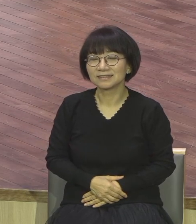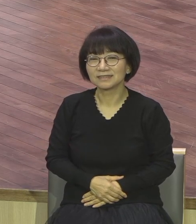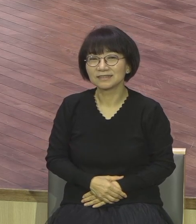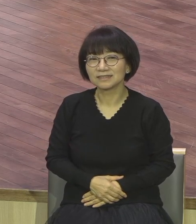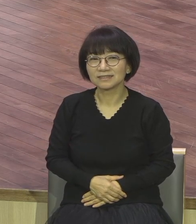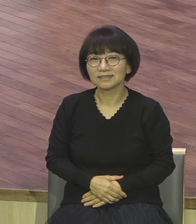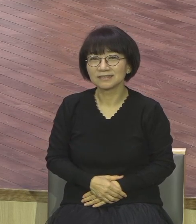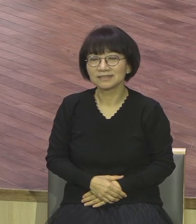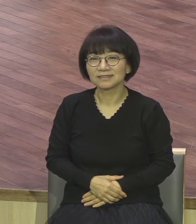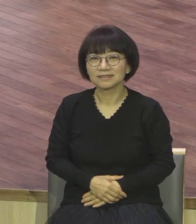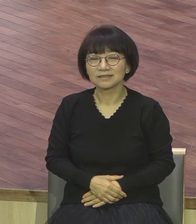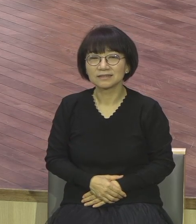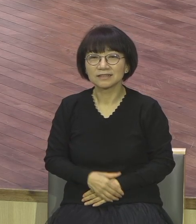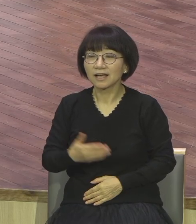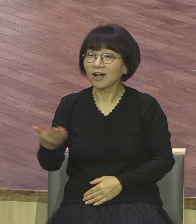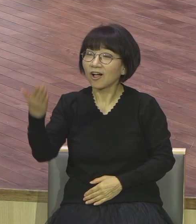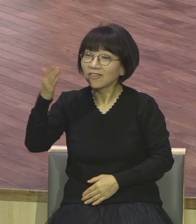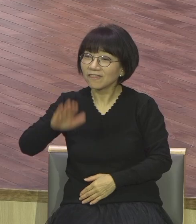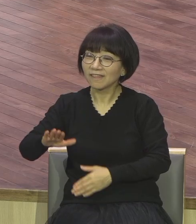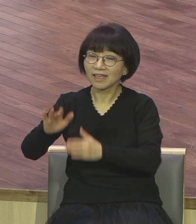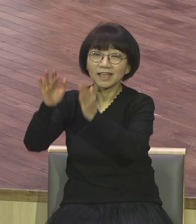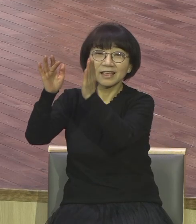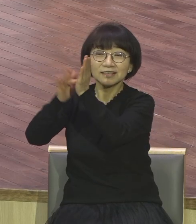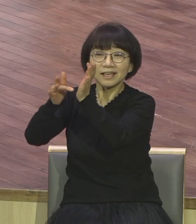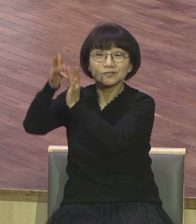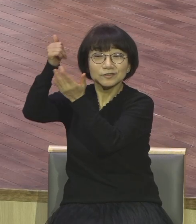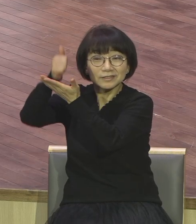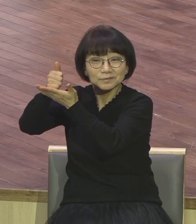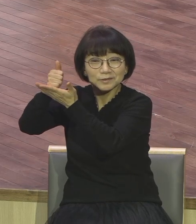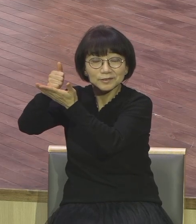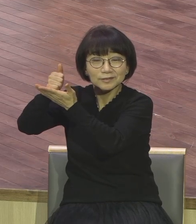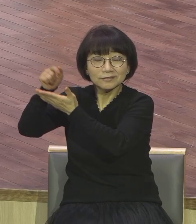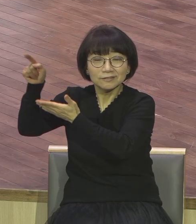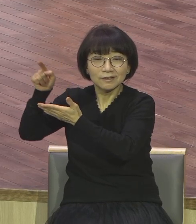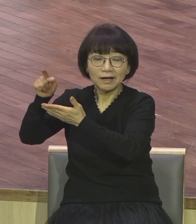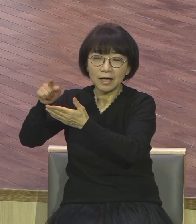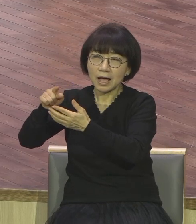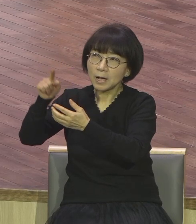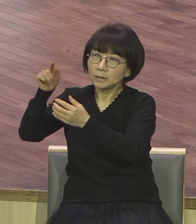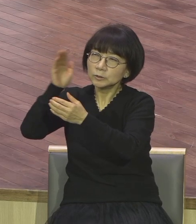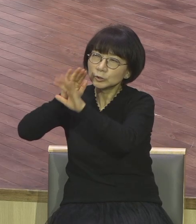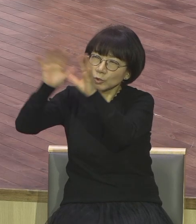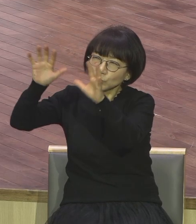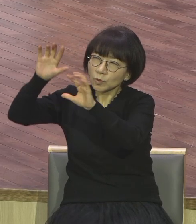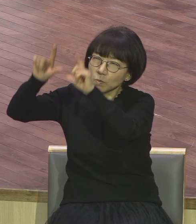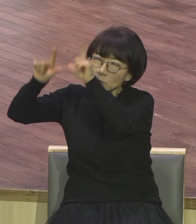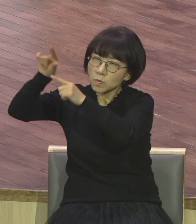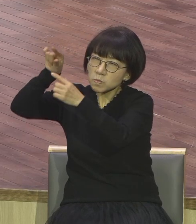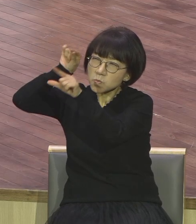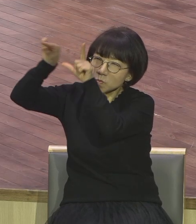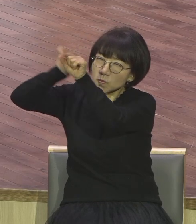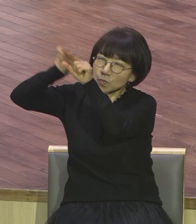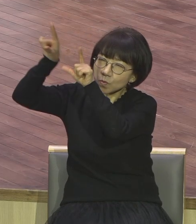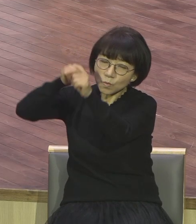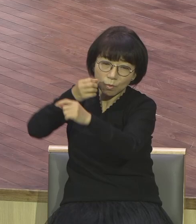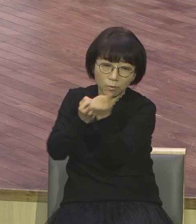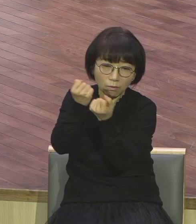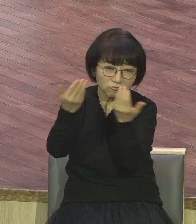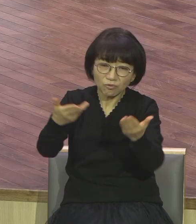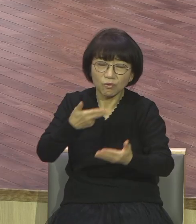그런데 예수님께서는 천국은 이와 같으니 하시면서 우리가 살고 있는 이 땅에 어떤 삶을